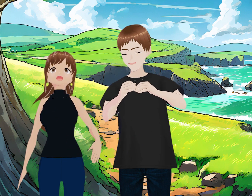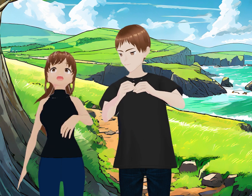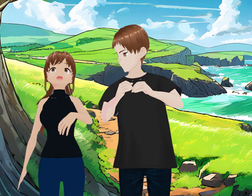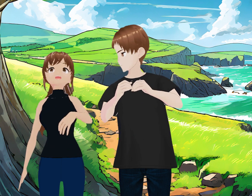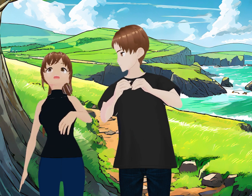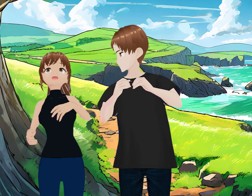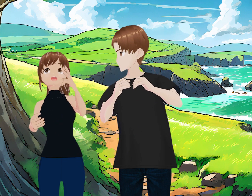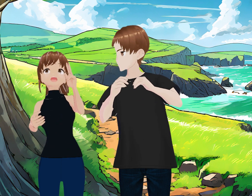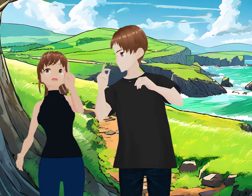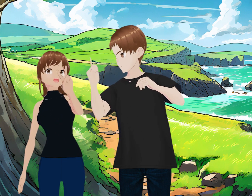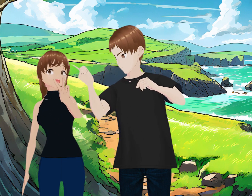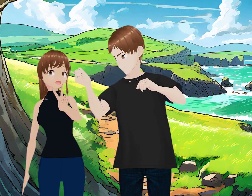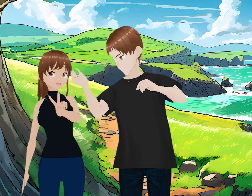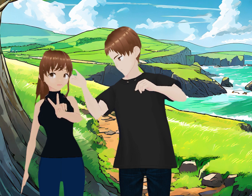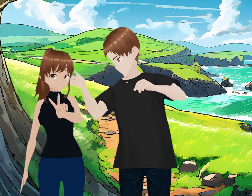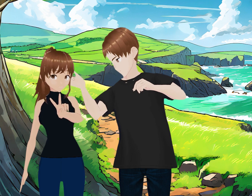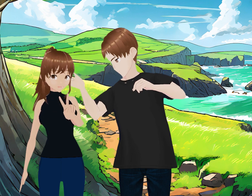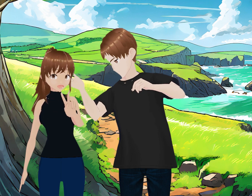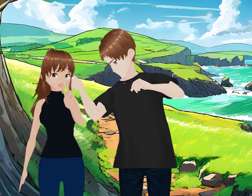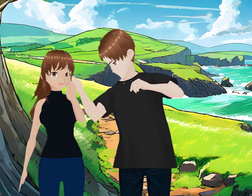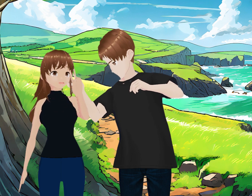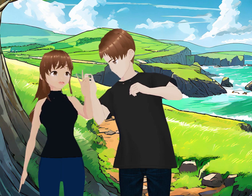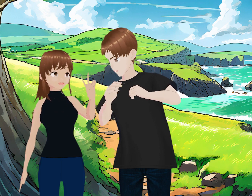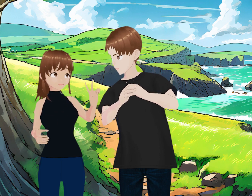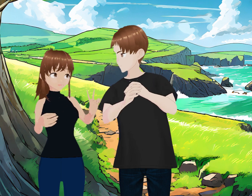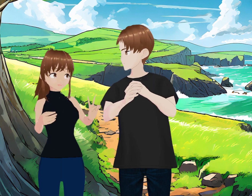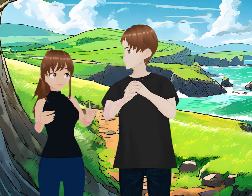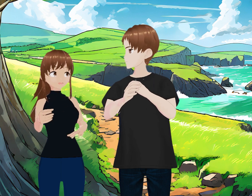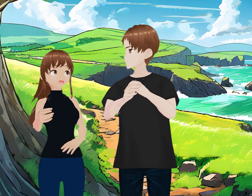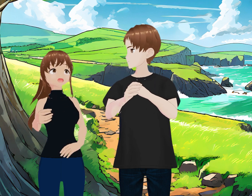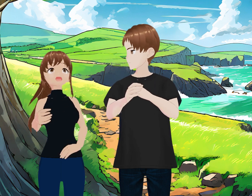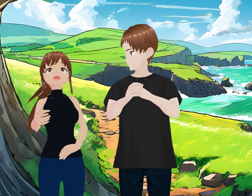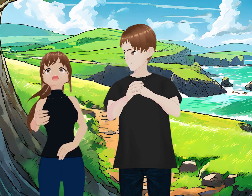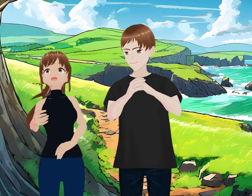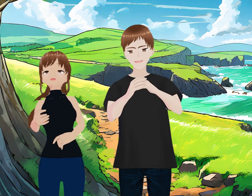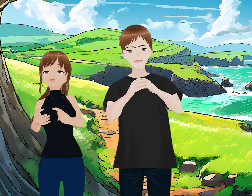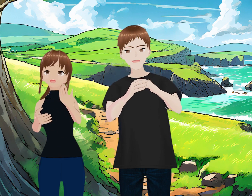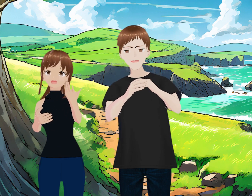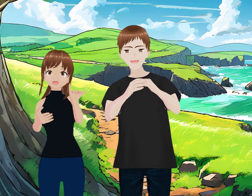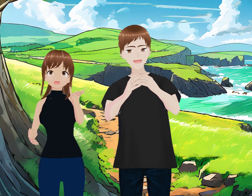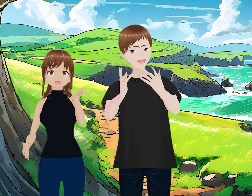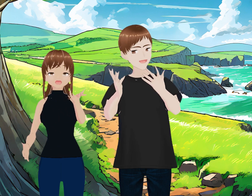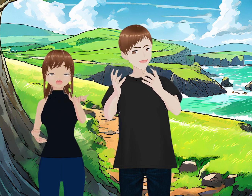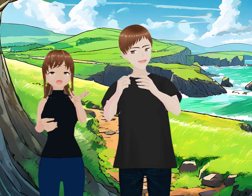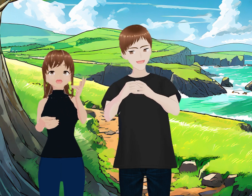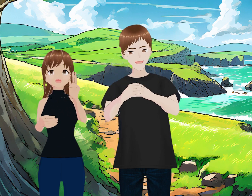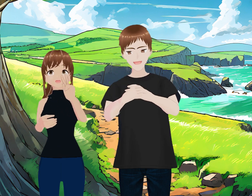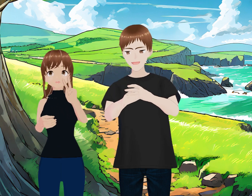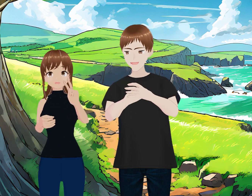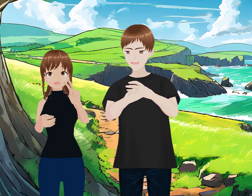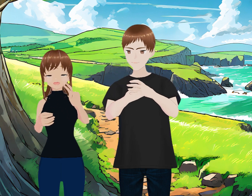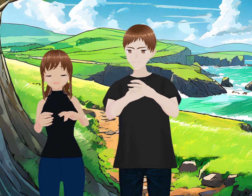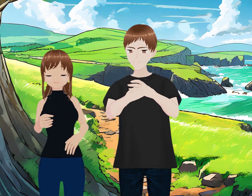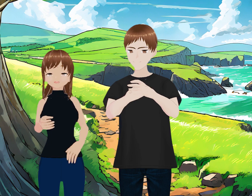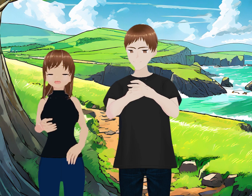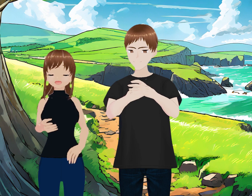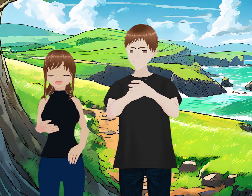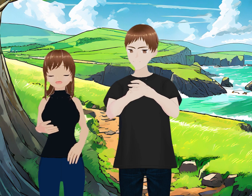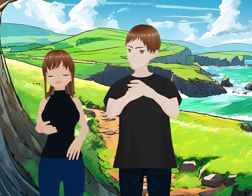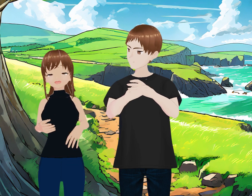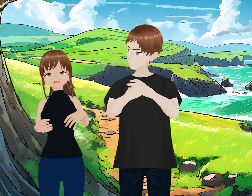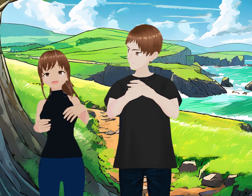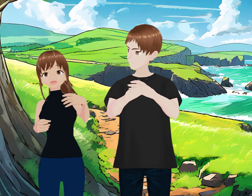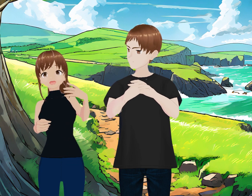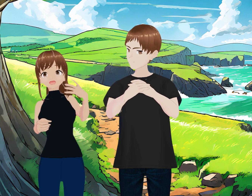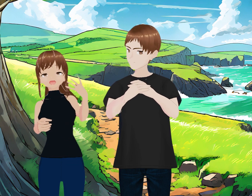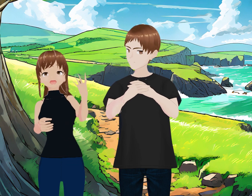a dar la siguiente, la segunda recomendación? De hecho, la encuentran de dos maneras. Una